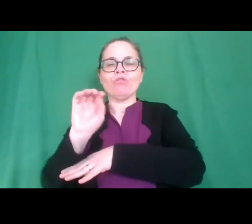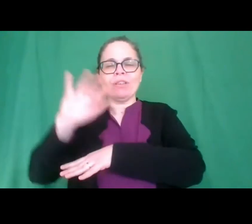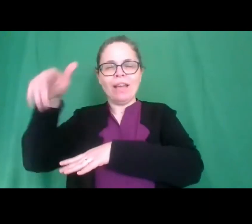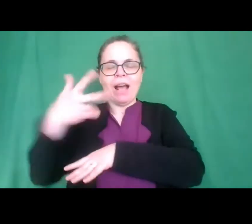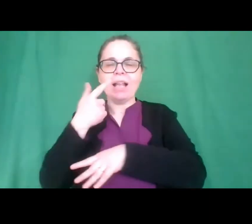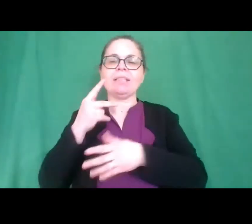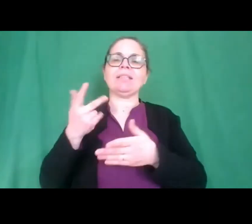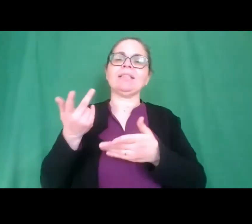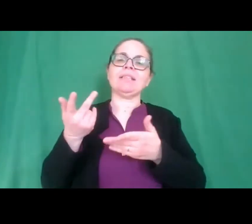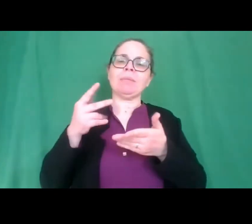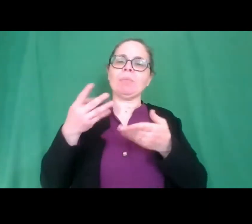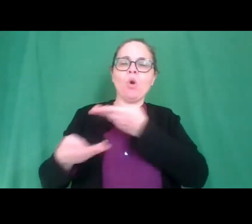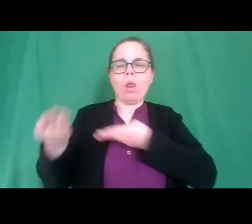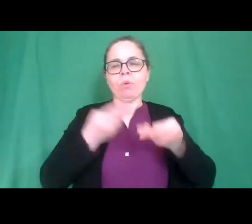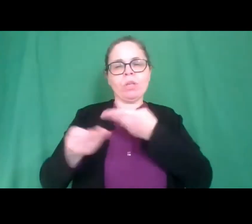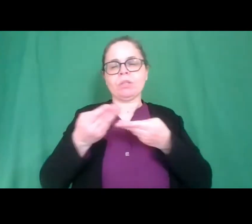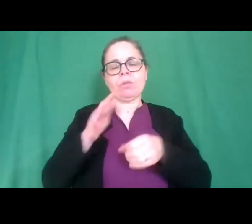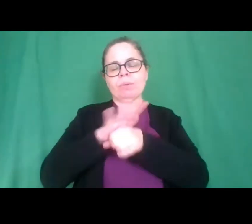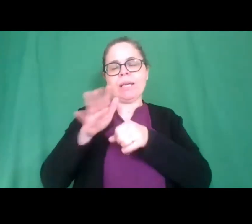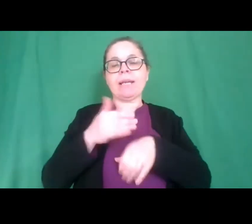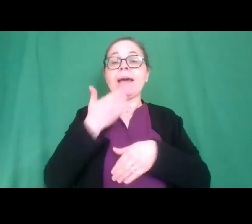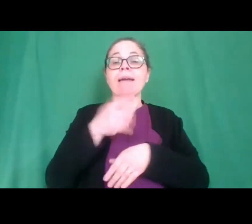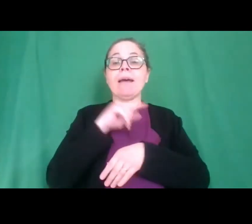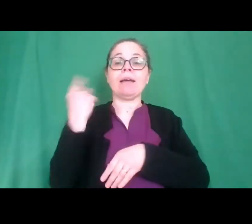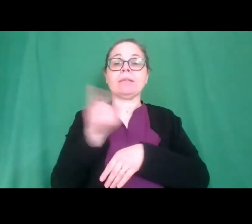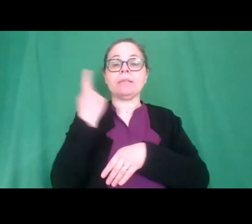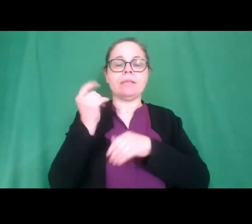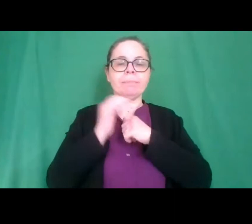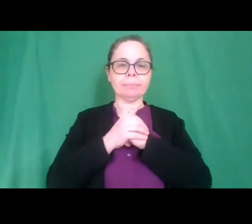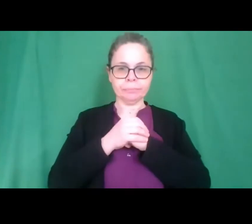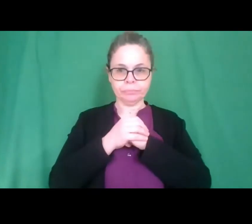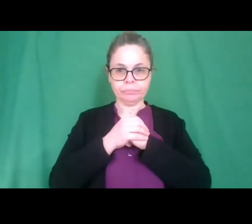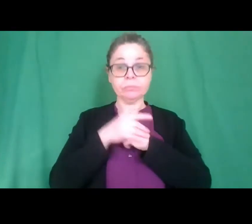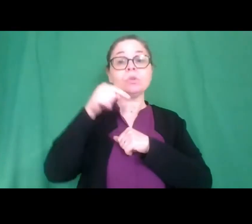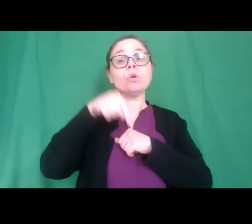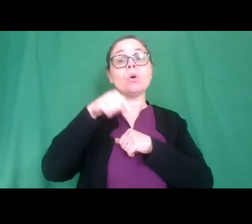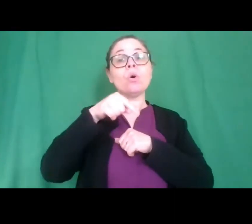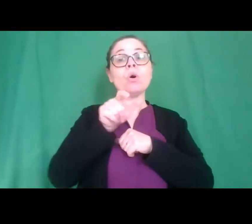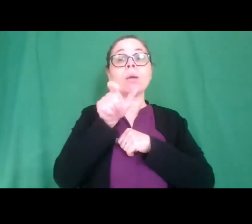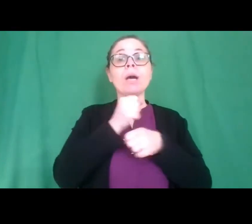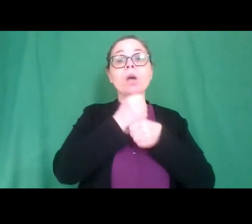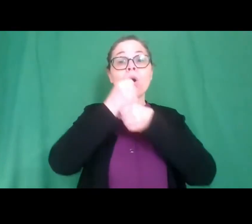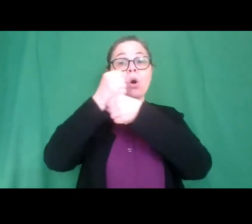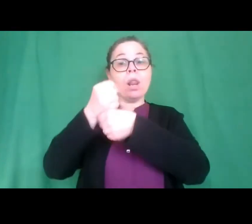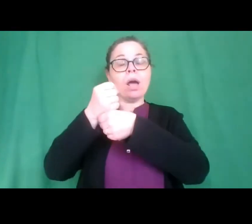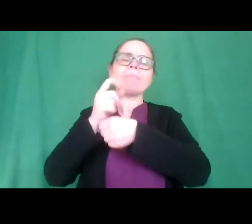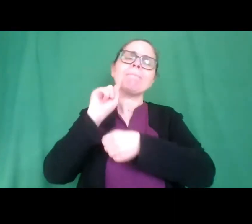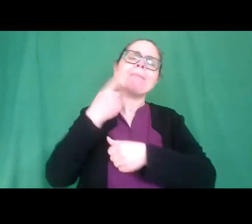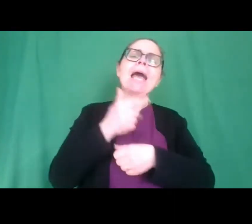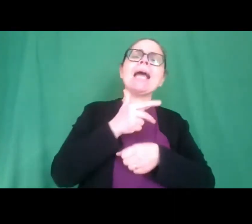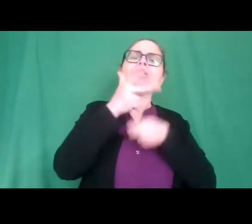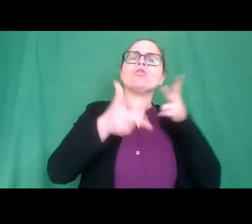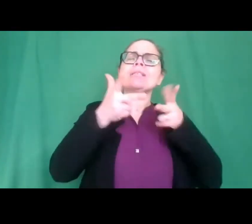per tutto quello che serve. Quindi grazie veramente a tutti. Passo ora la parola, o meglio passo il